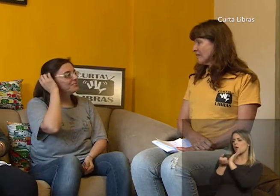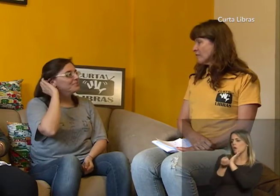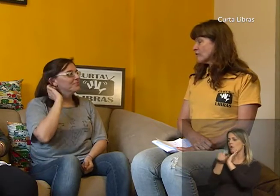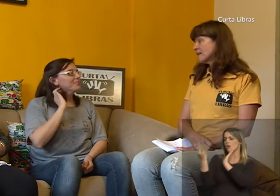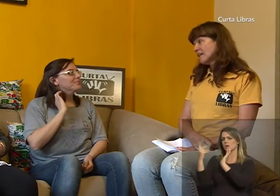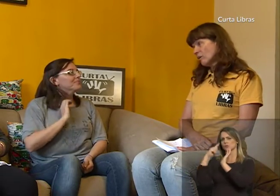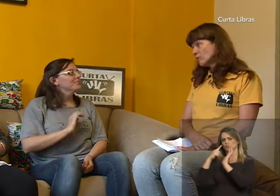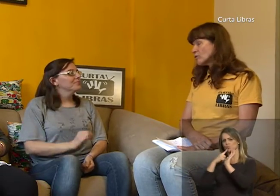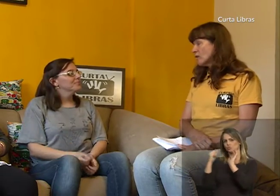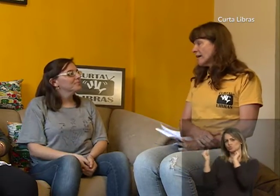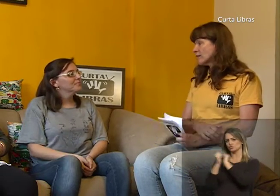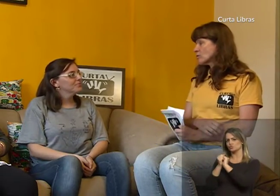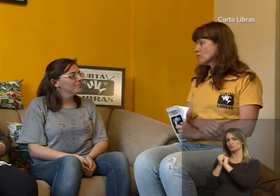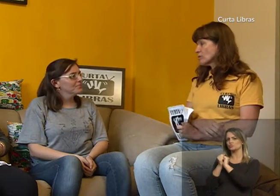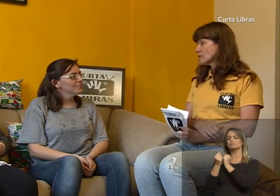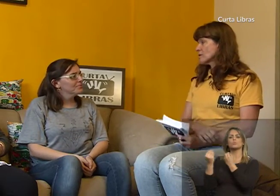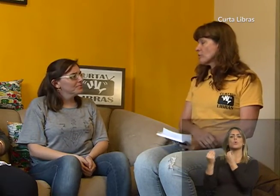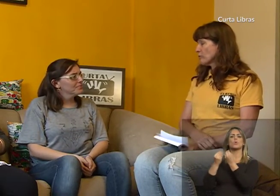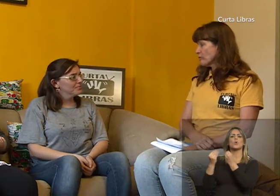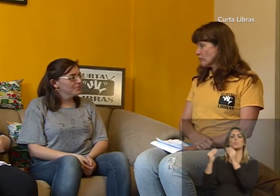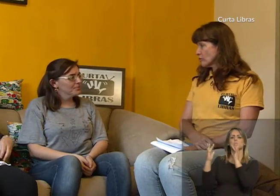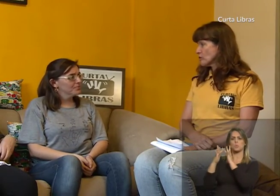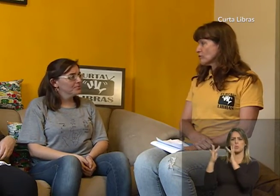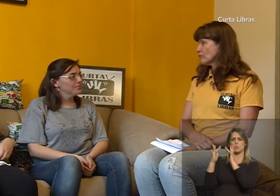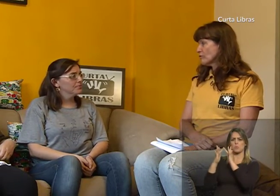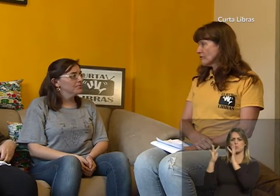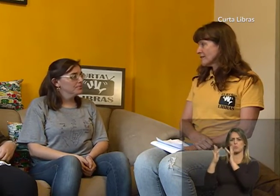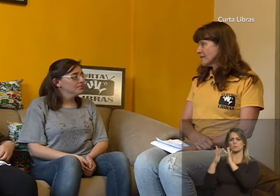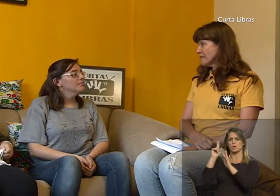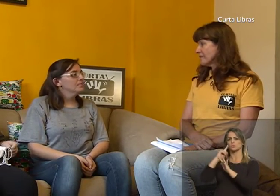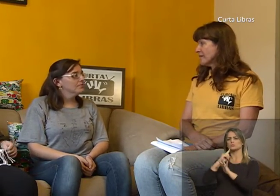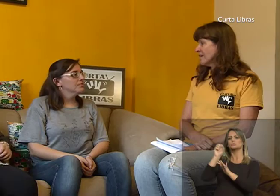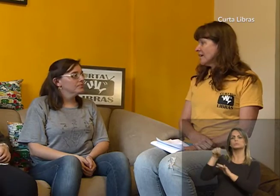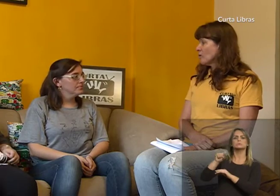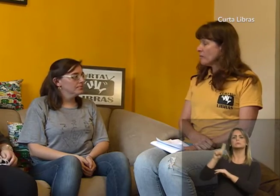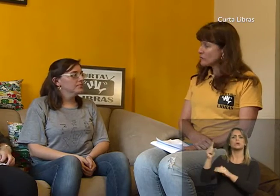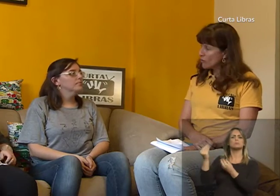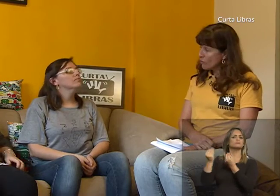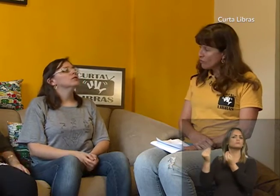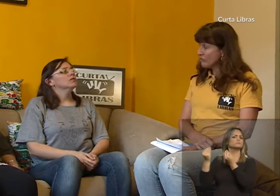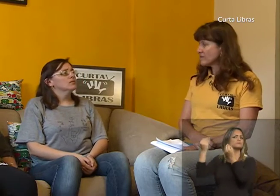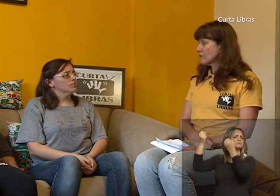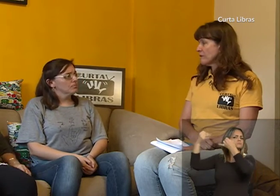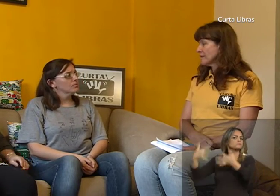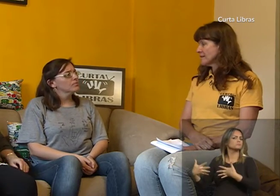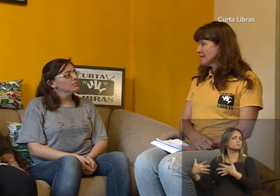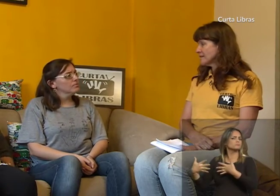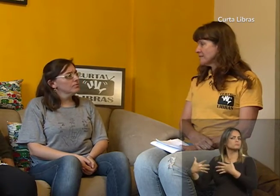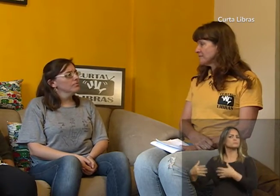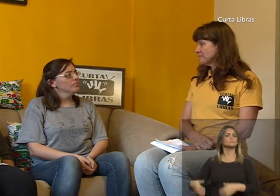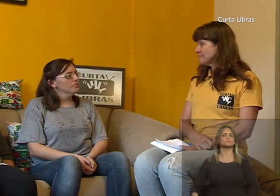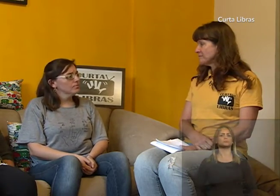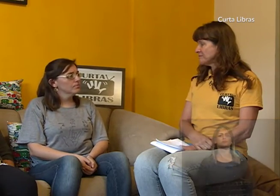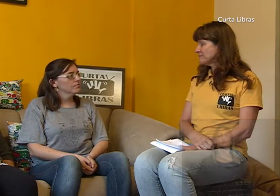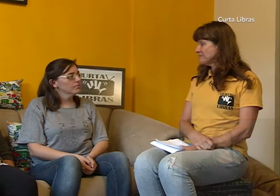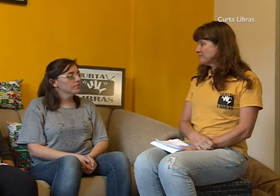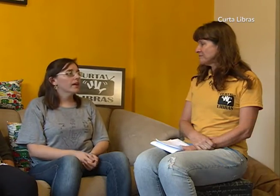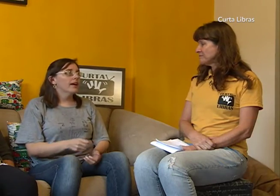Você tem outros colegas surdos que são professores junto com você. Como é a sua convivência com eles? Na escola